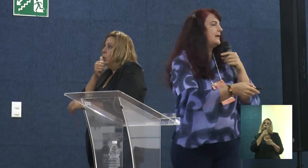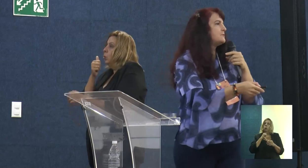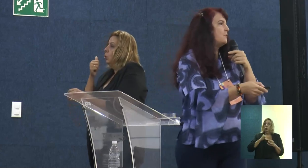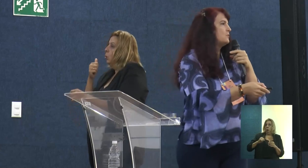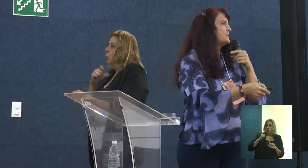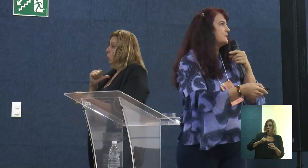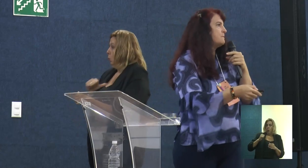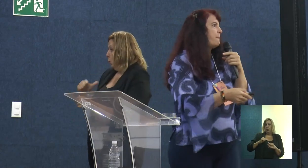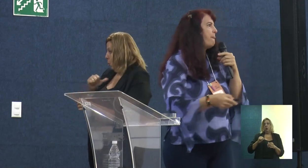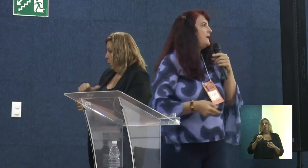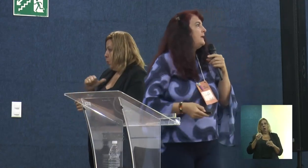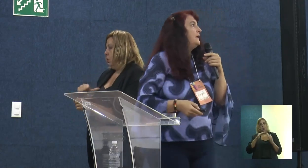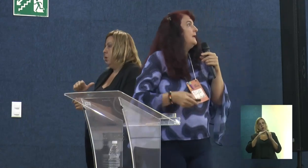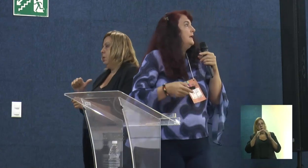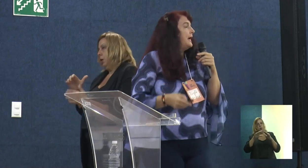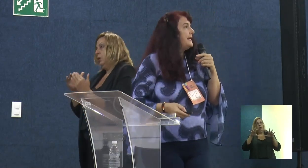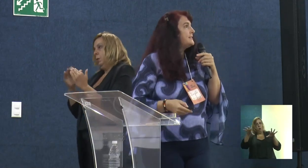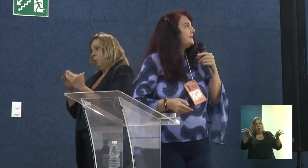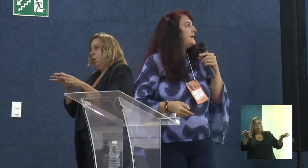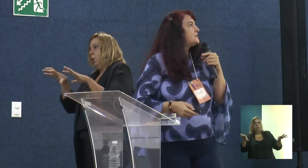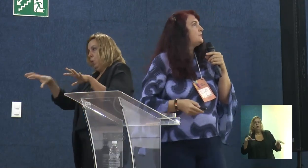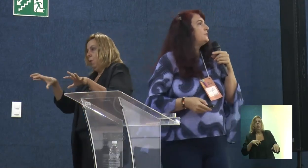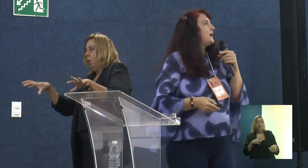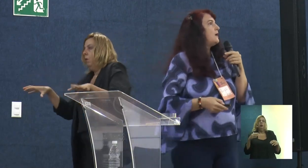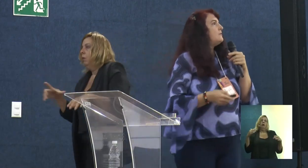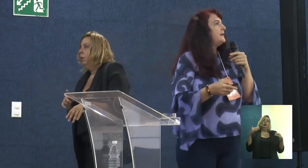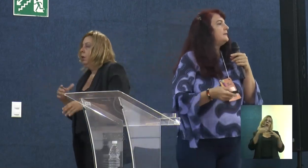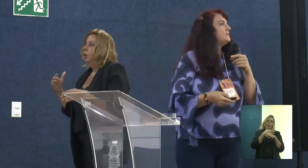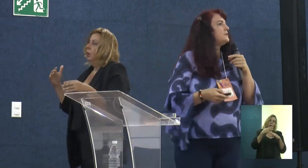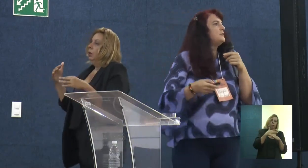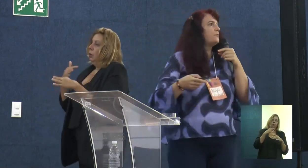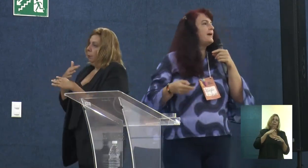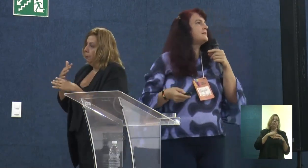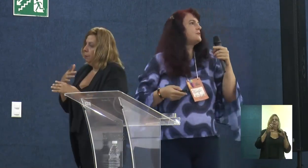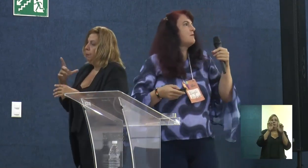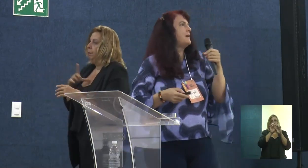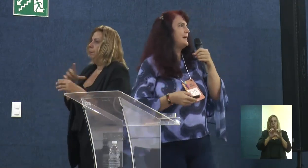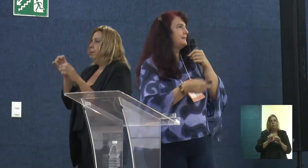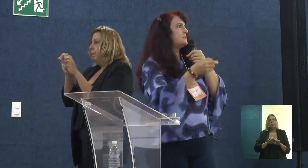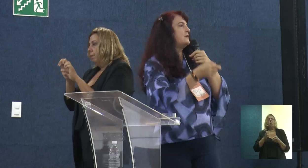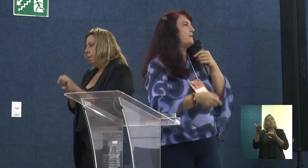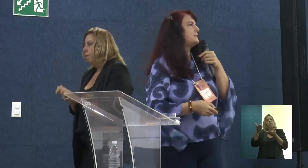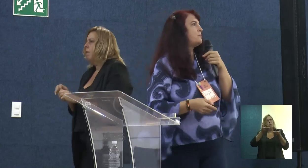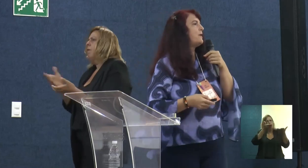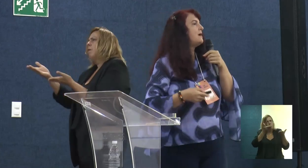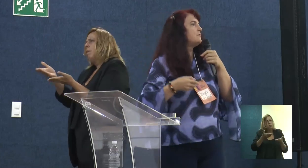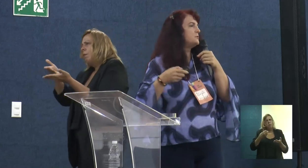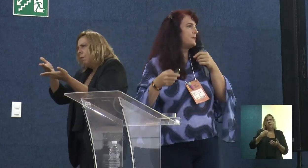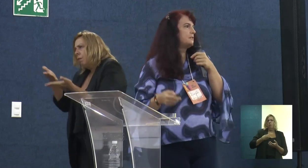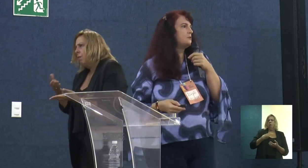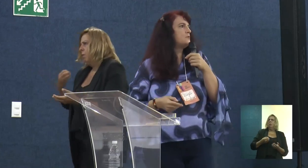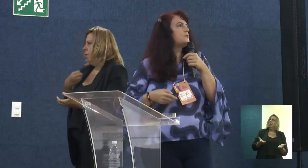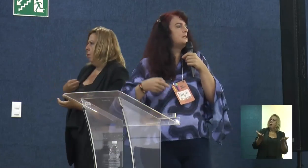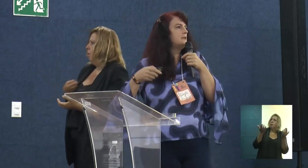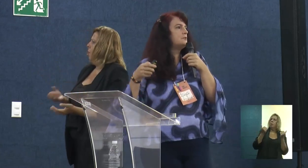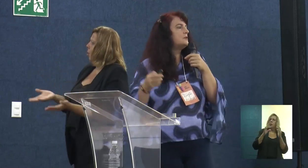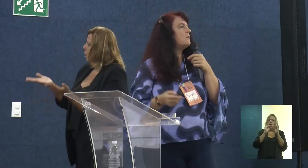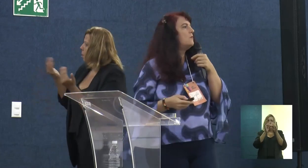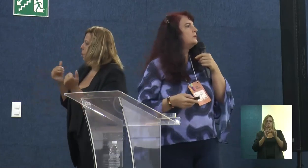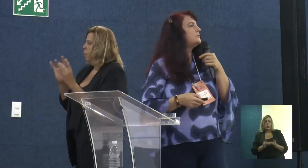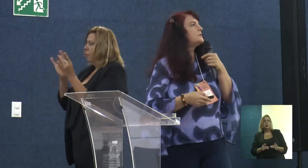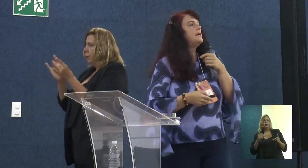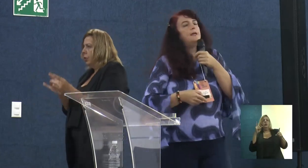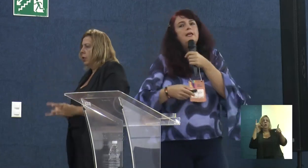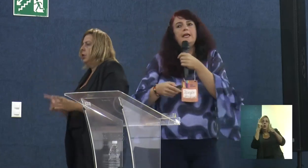recebendo as bolsas. Aí, a cidade estrutural. Então, a gente faz as chamadas, vem participar, vamos fazer as oficinas,